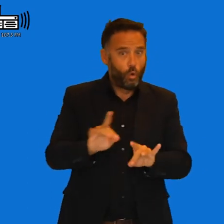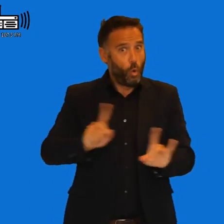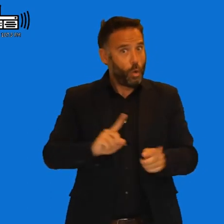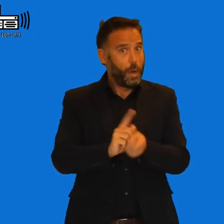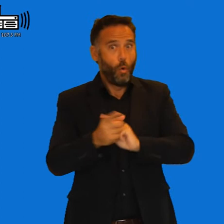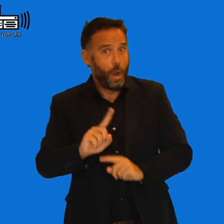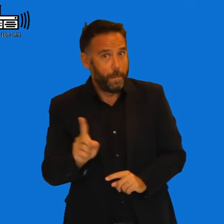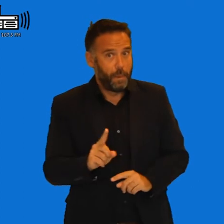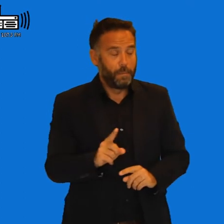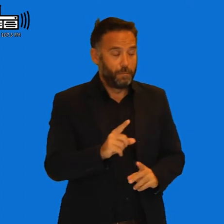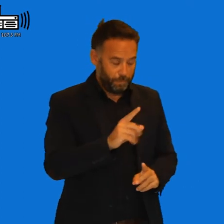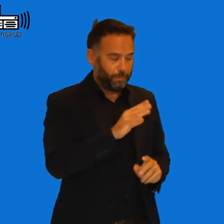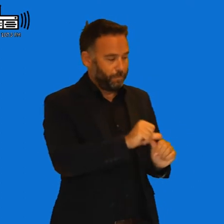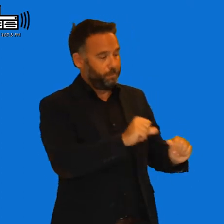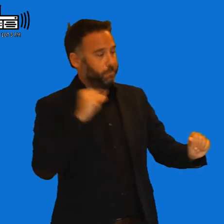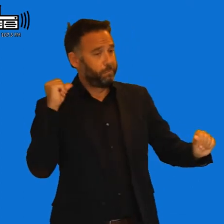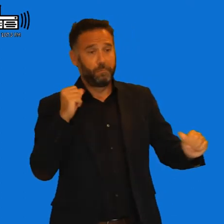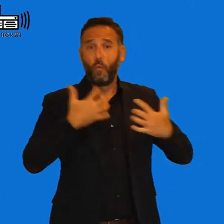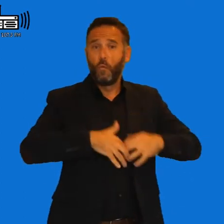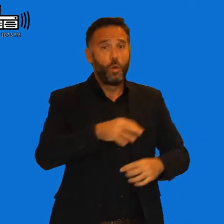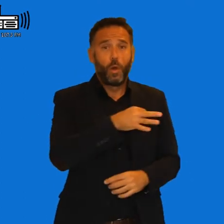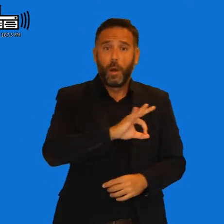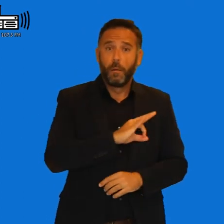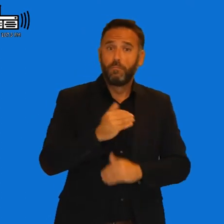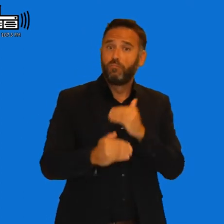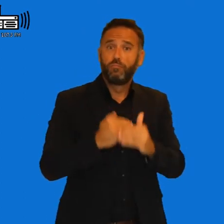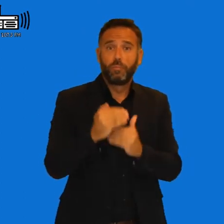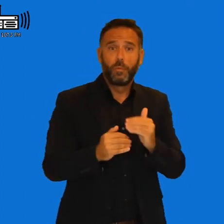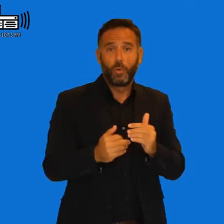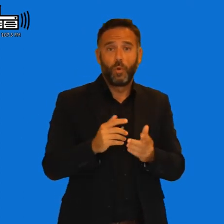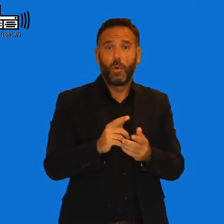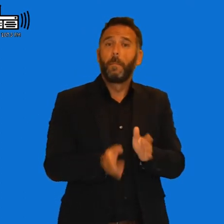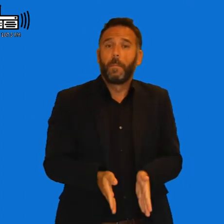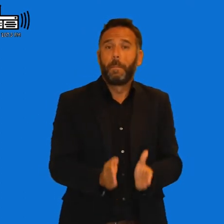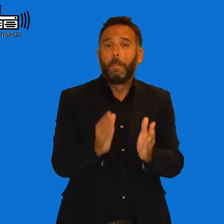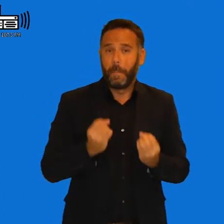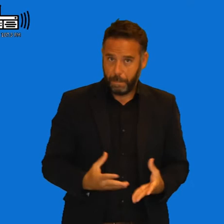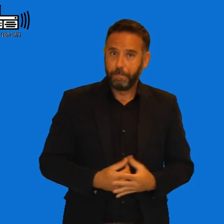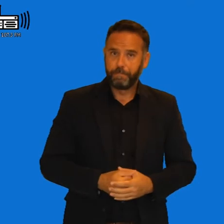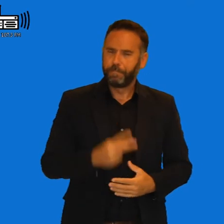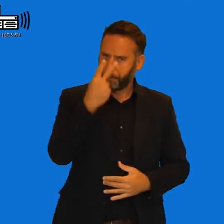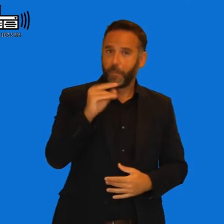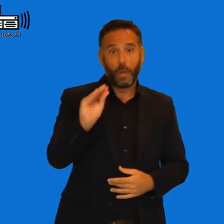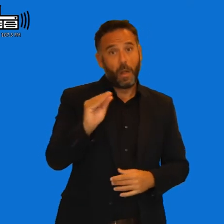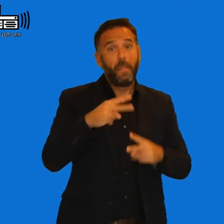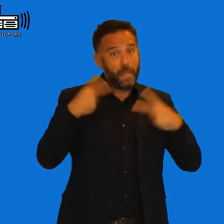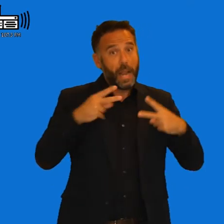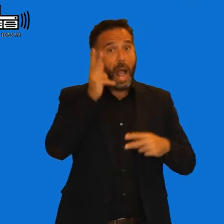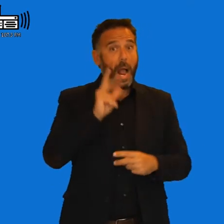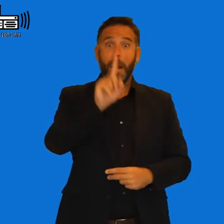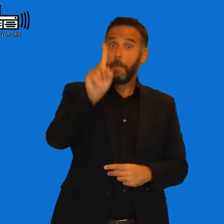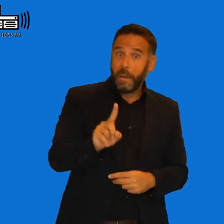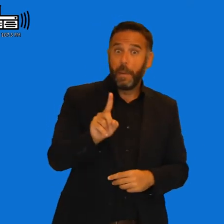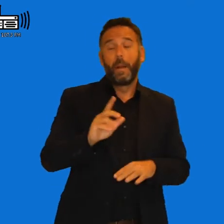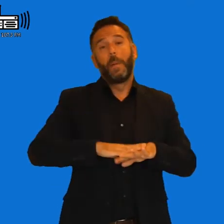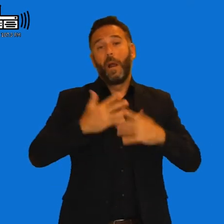Por ahora nos está funcionando ese tipo de cosas y nos va bien, nos va bien. Bueno, la cena de gala, como es la primera, para que